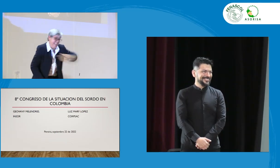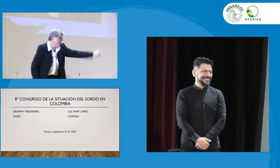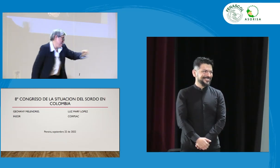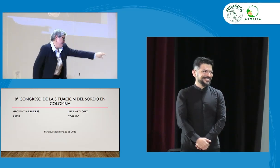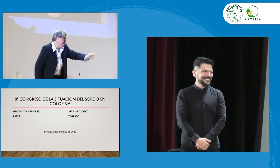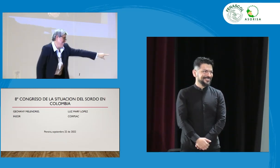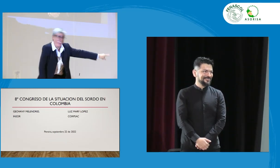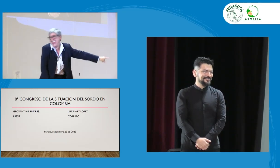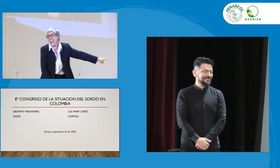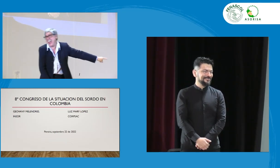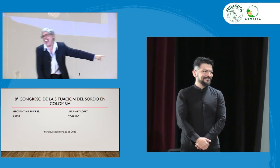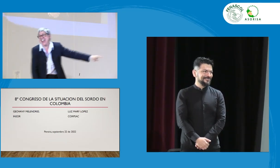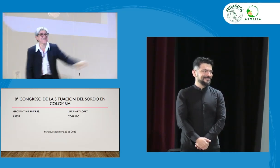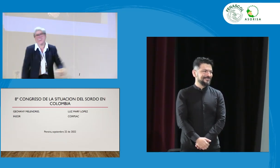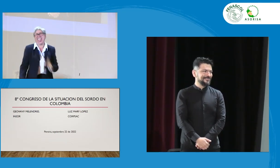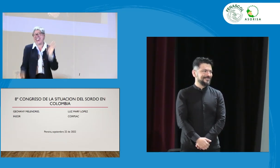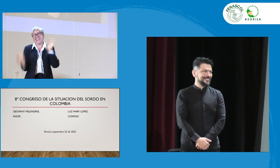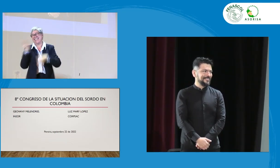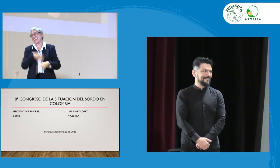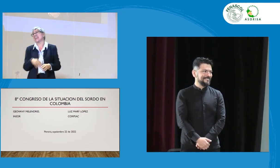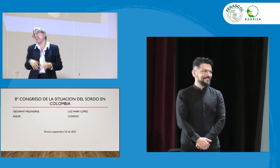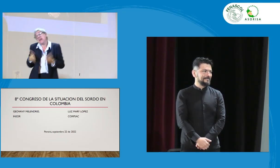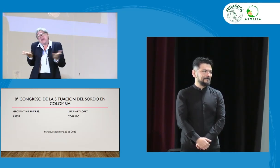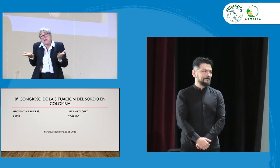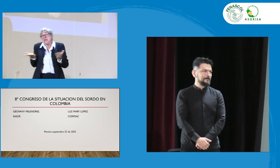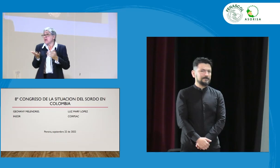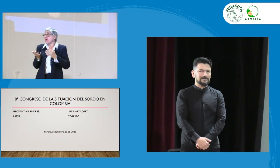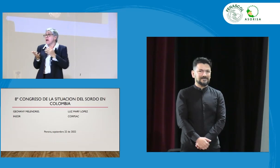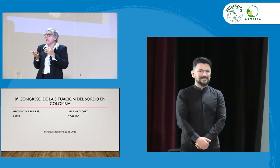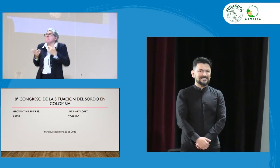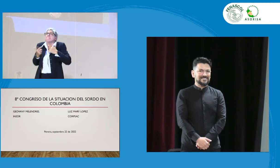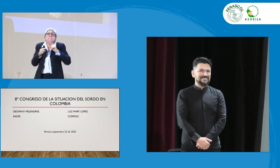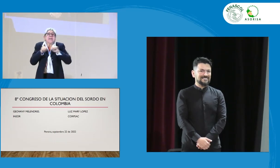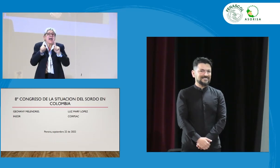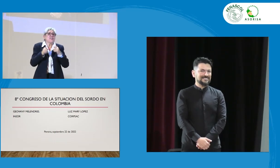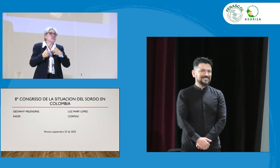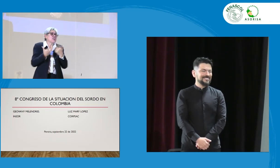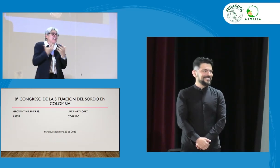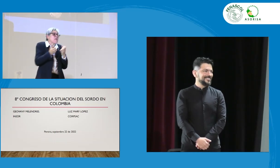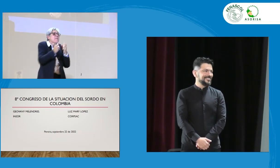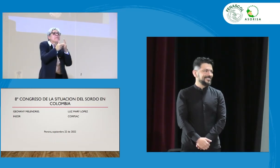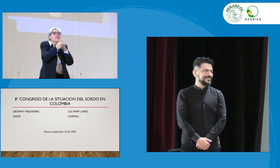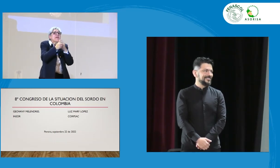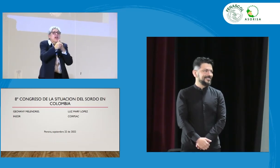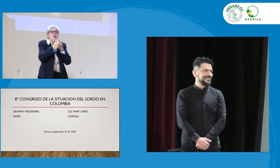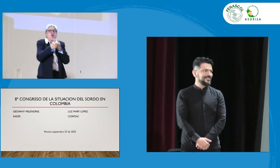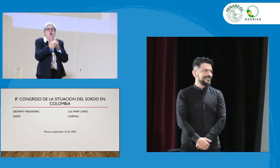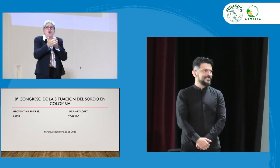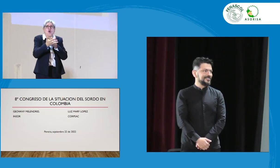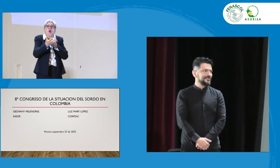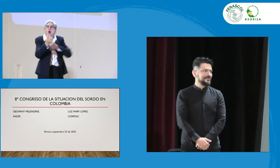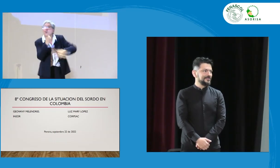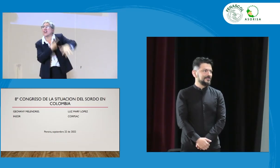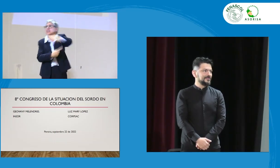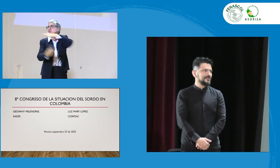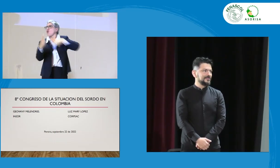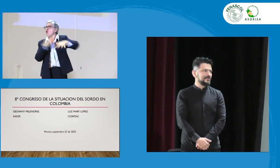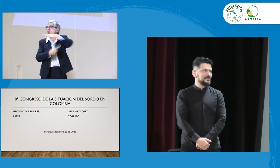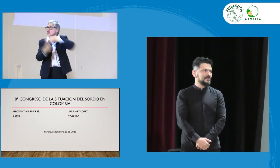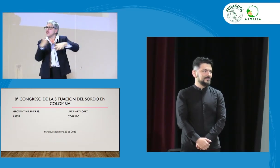No, mentiras. Pero sí creo que es importante, primero, dar este contexto inicial para